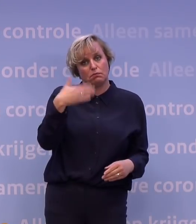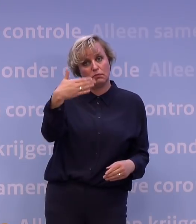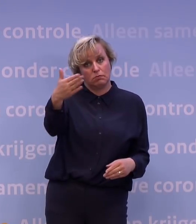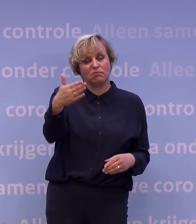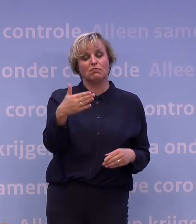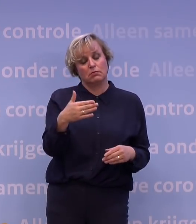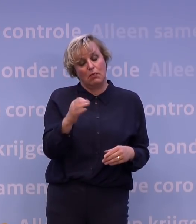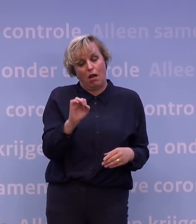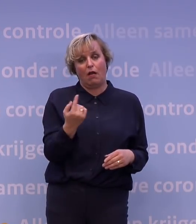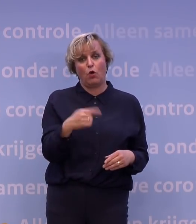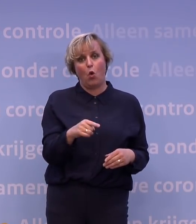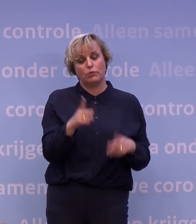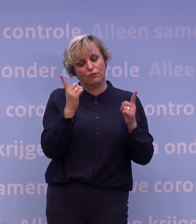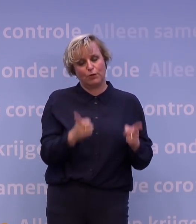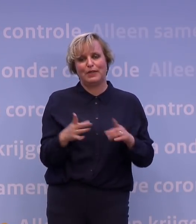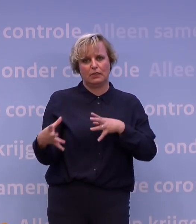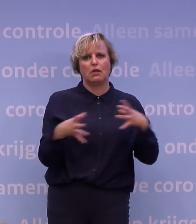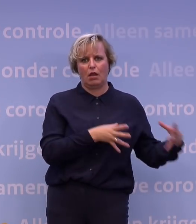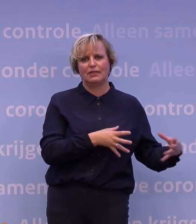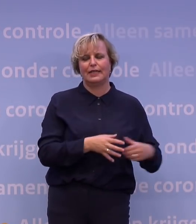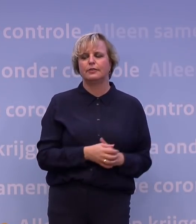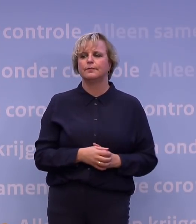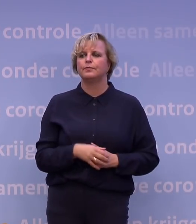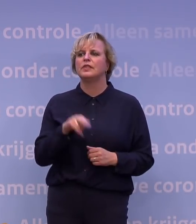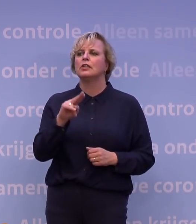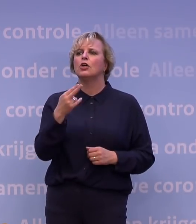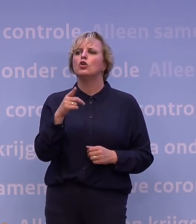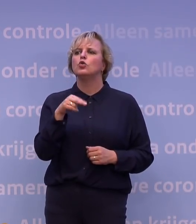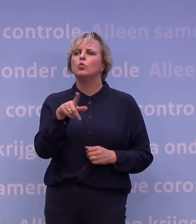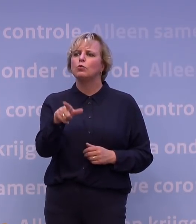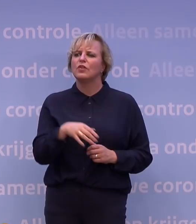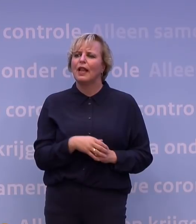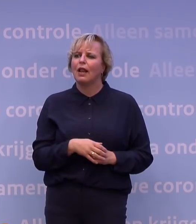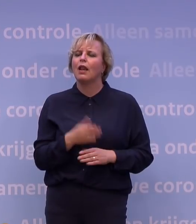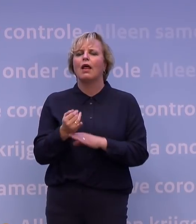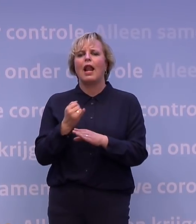moment verder aan het uitwerken en ik kom erop terug. Nog één vraag voor meneer Rutte.